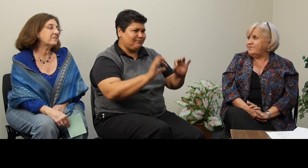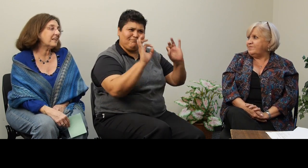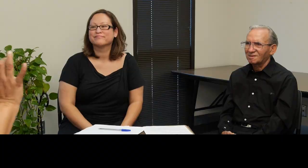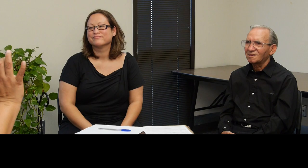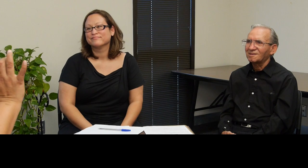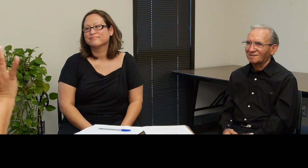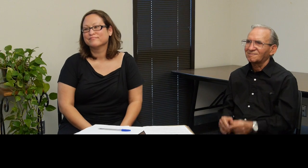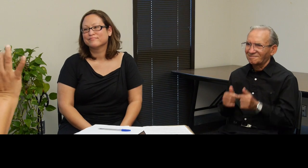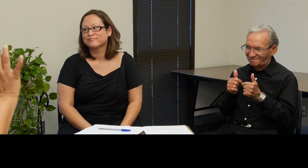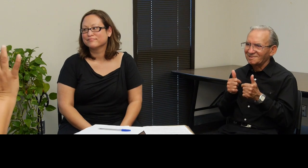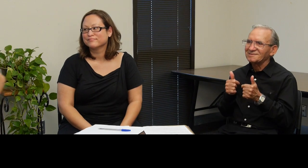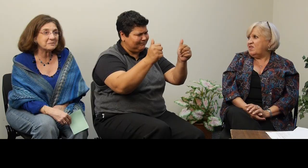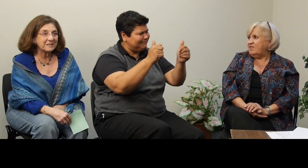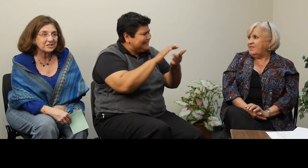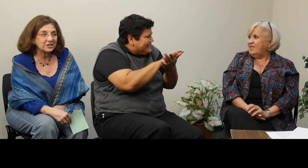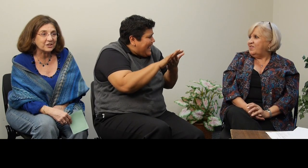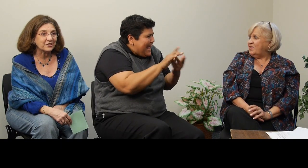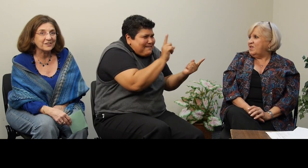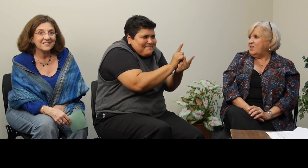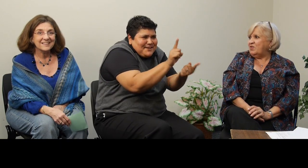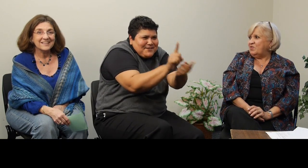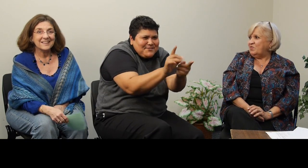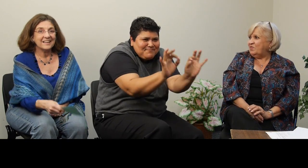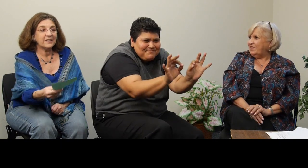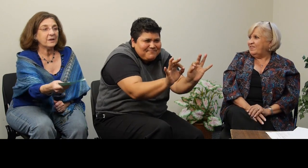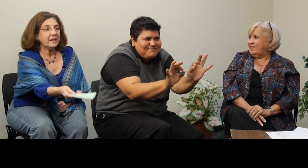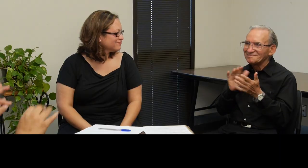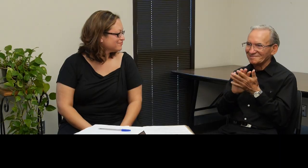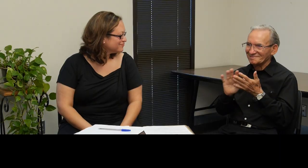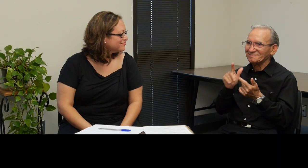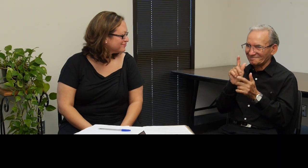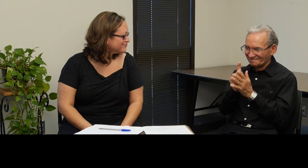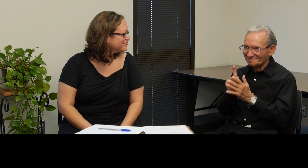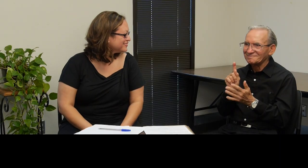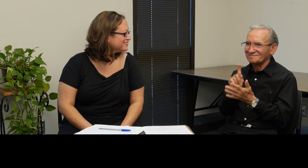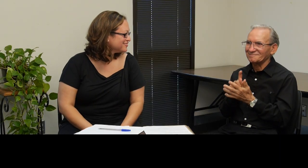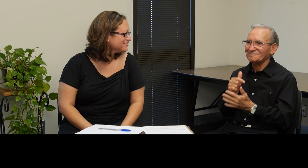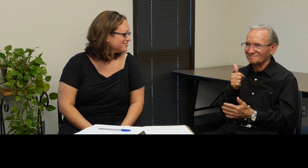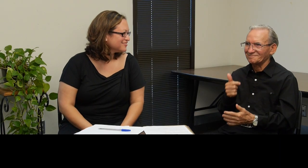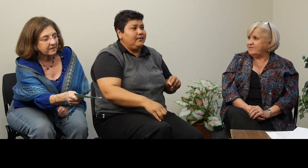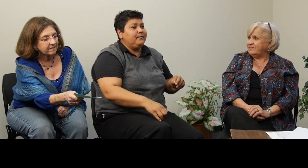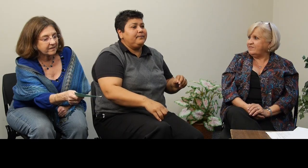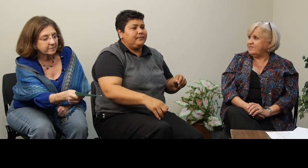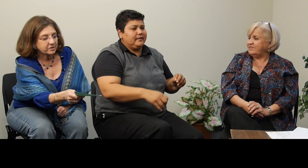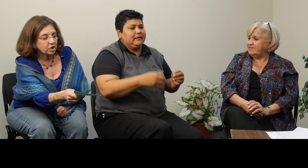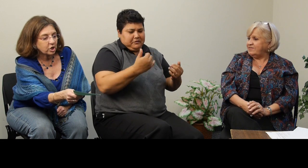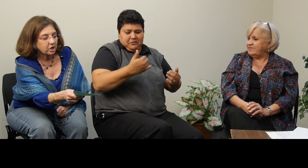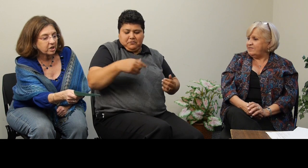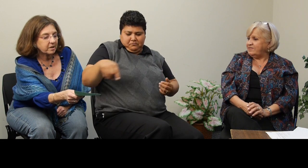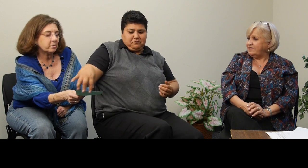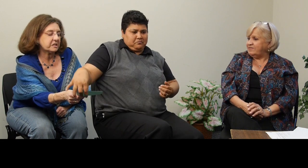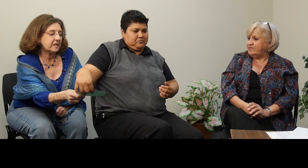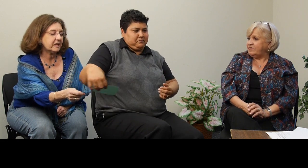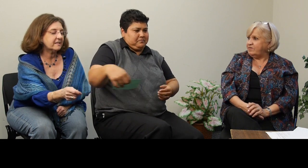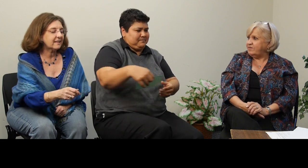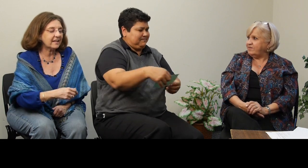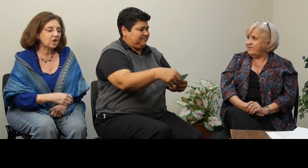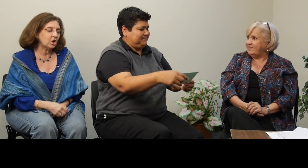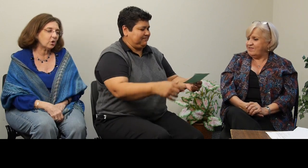Well, thank you, and it was so nice to meet you. Ok. you. And if you wouldn't mind giving him his card. Appreciate it. Thank you.